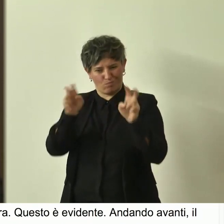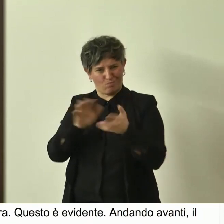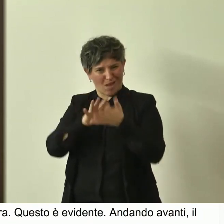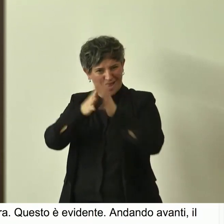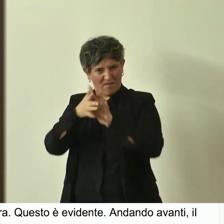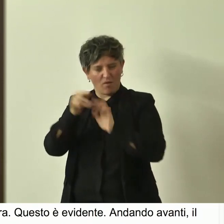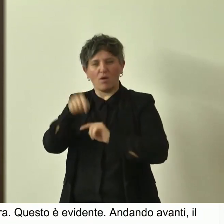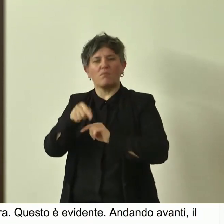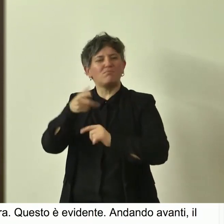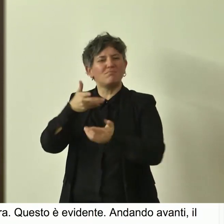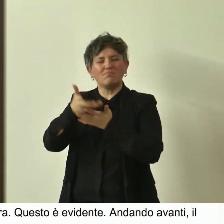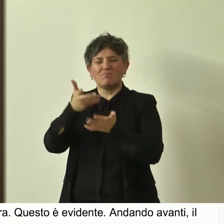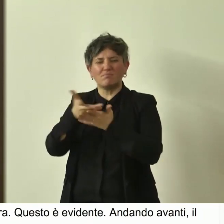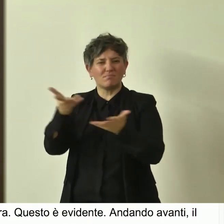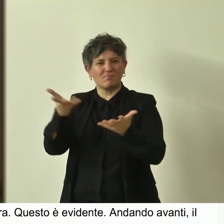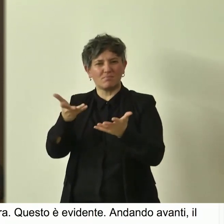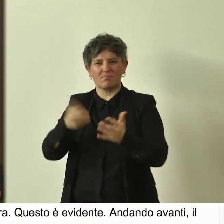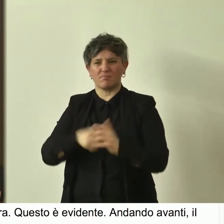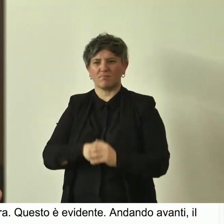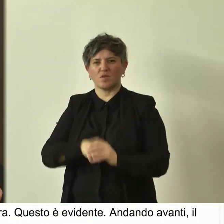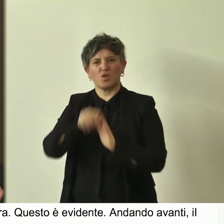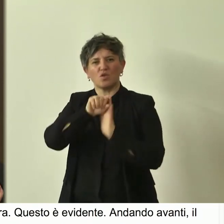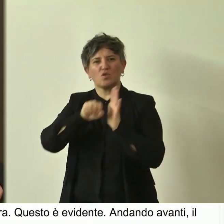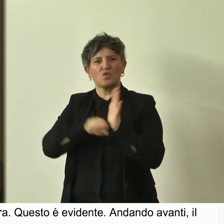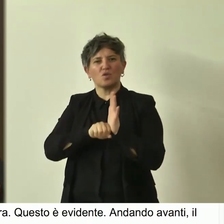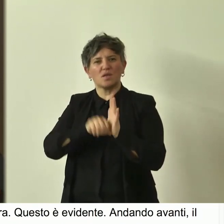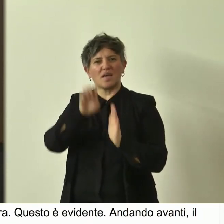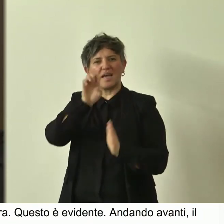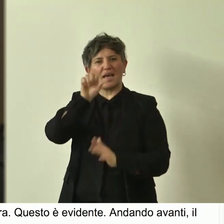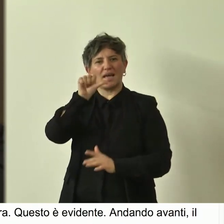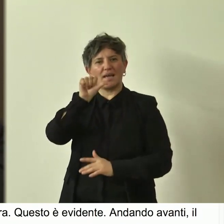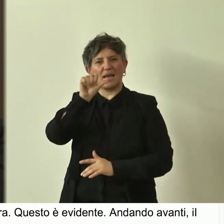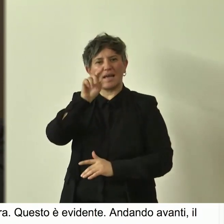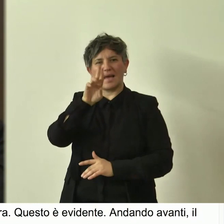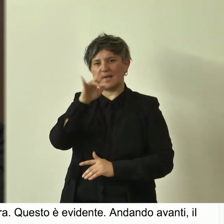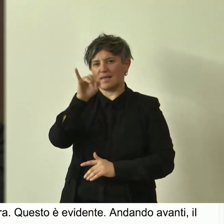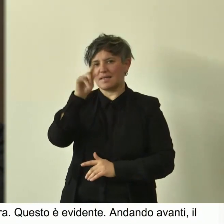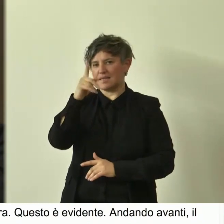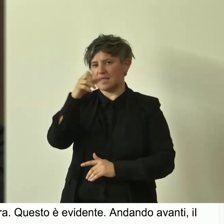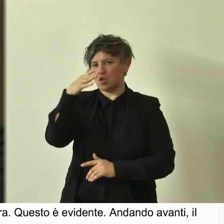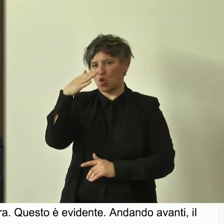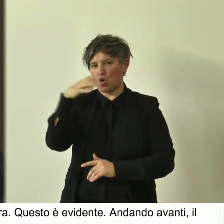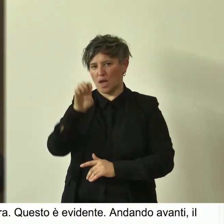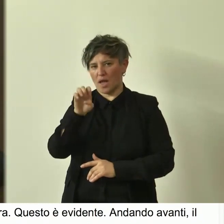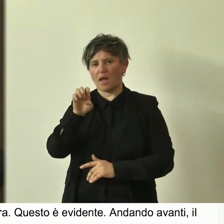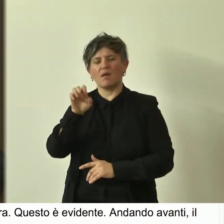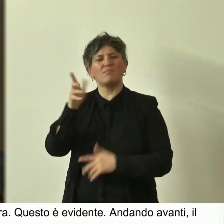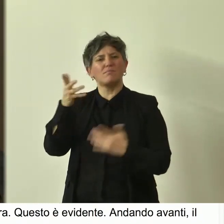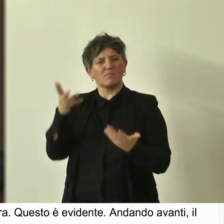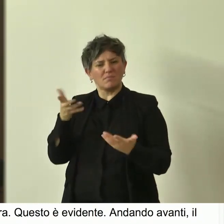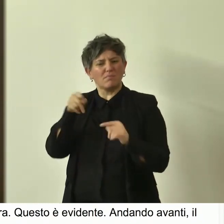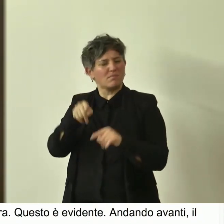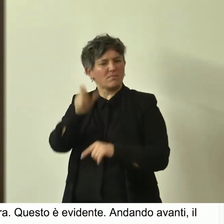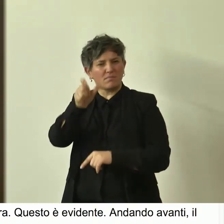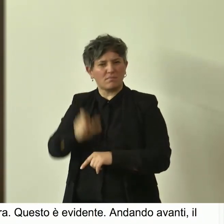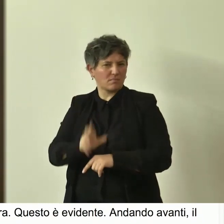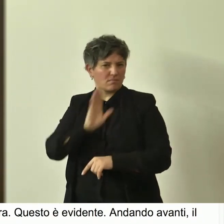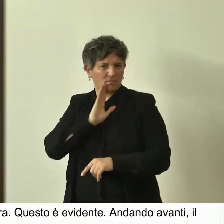la storia di Erisittone, re di Tessalia, quale,